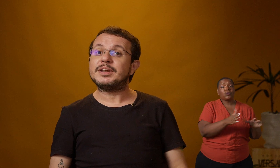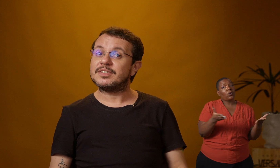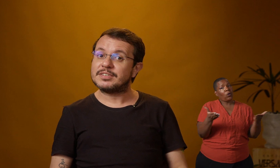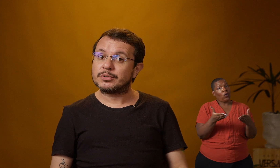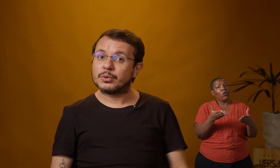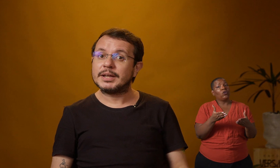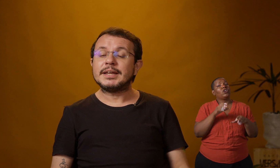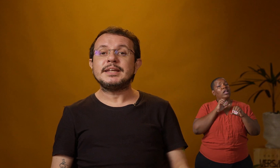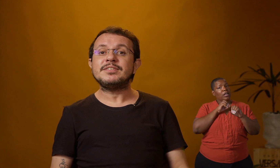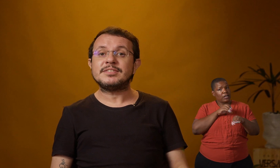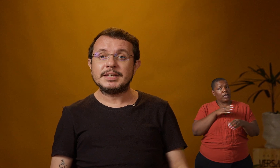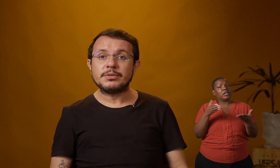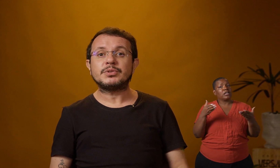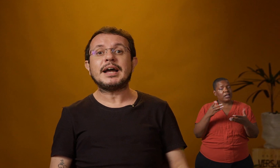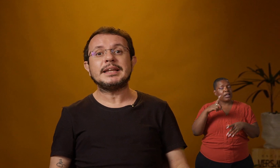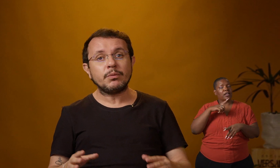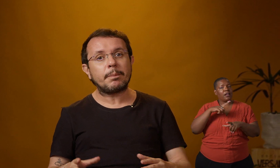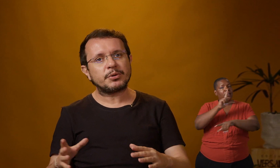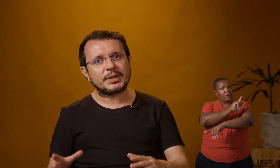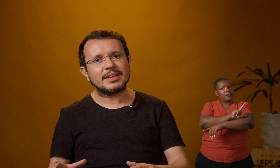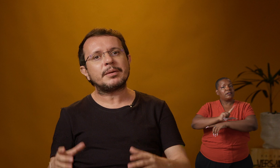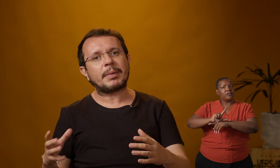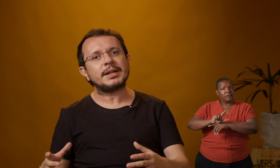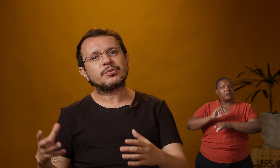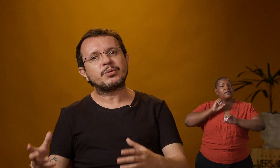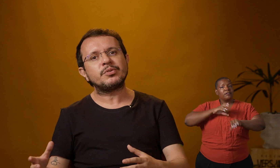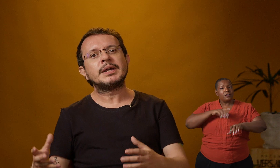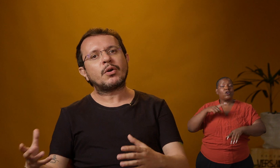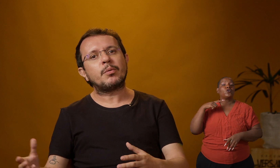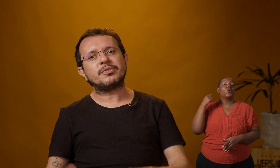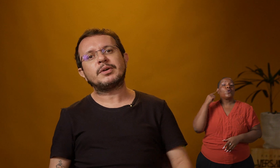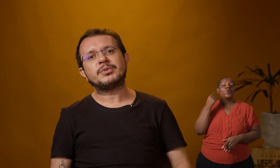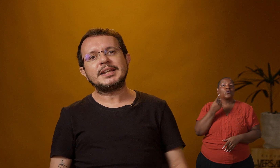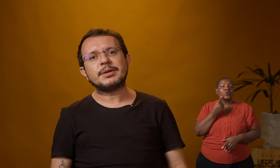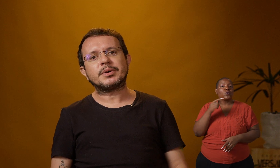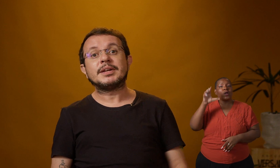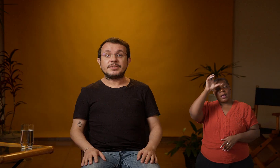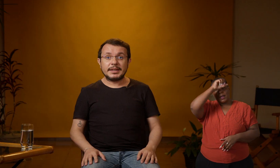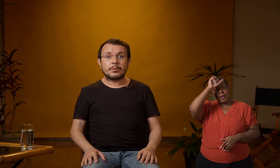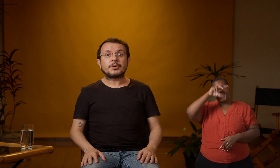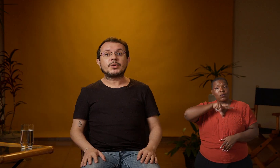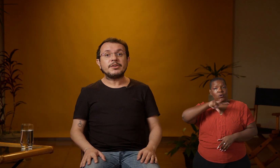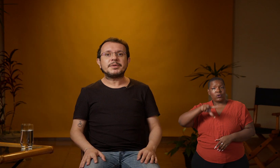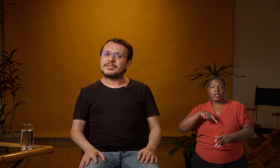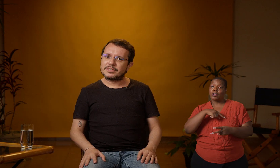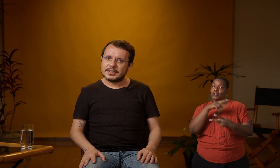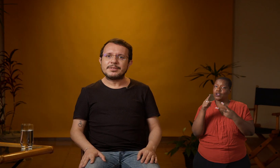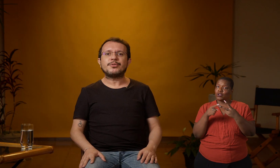de licenciatura em ensino da língua portuguesa para surdos como segunda língua. Sim, o português precisa sim ser